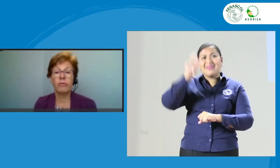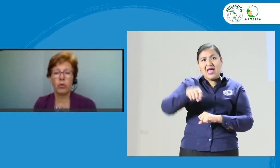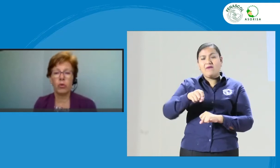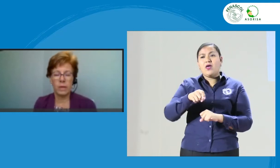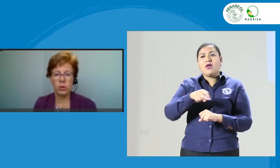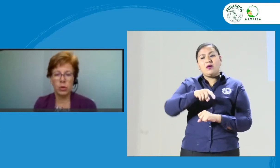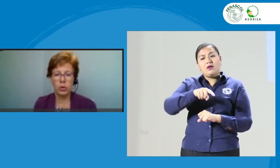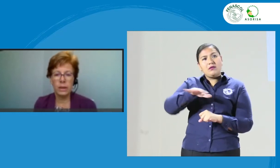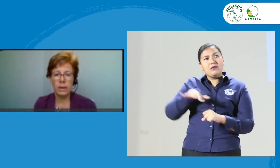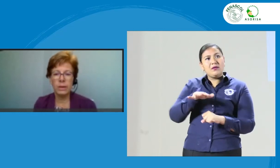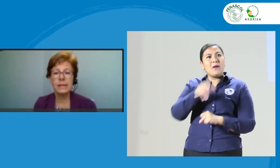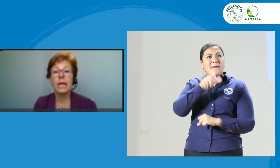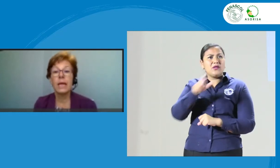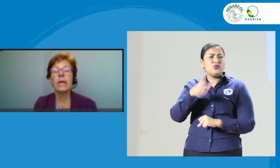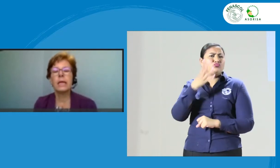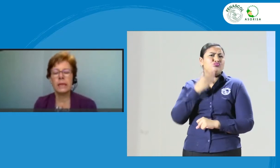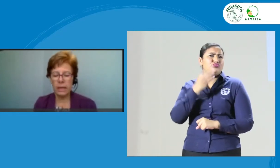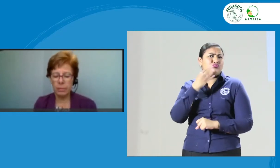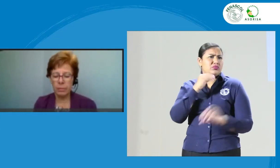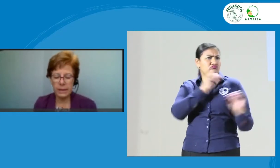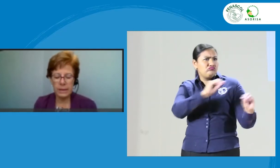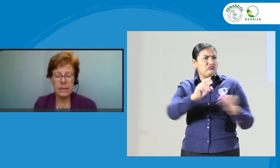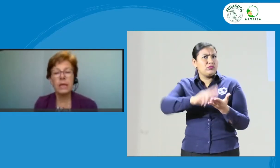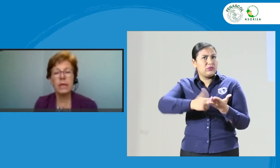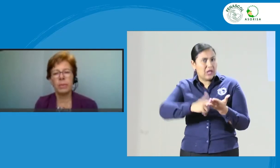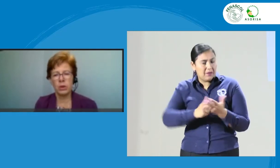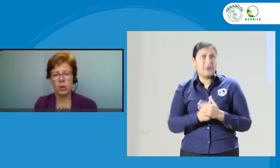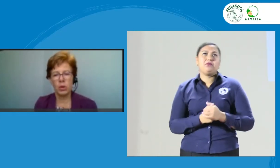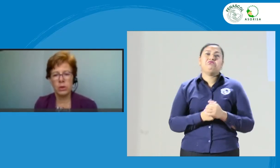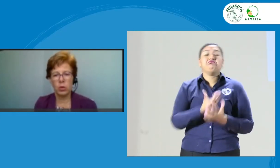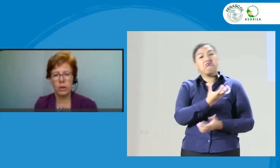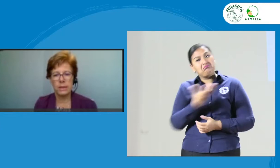formación de intérpretes, intérpretes y personas sordas.